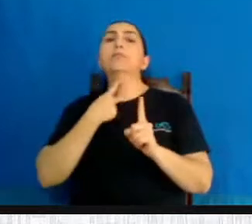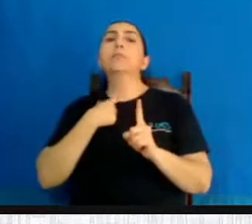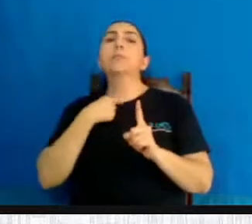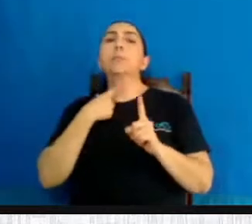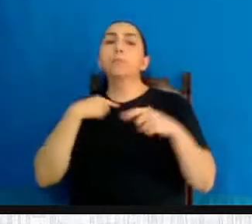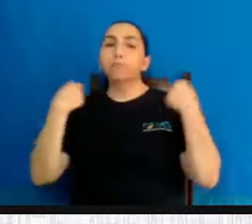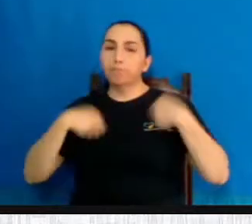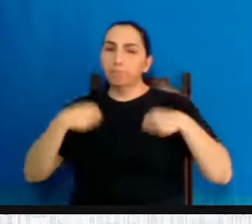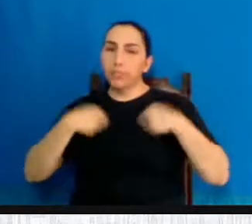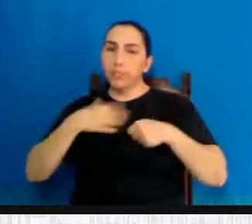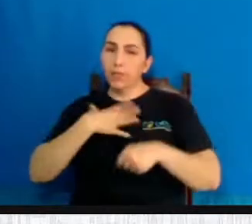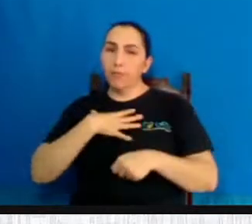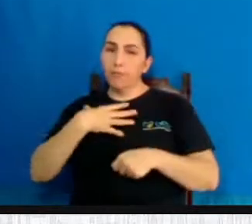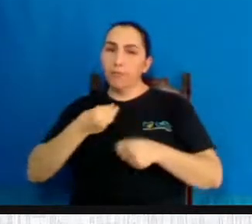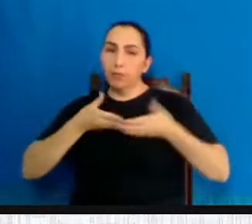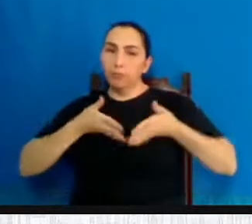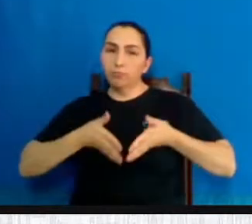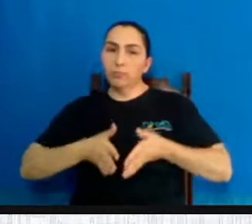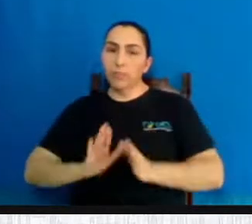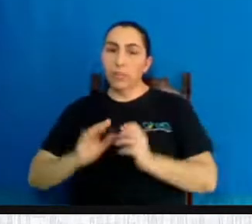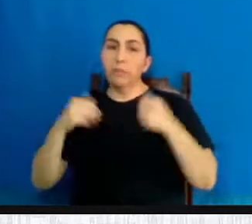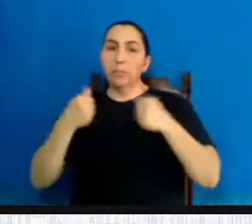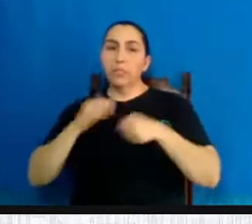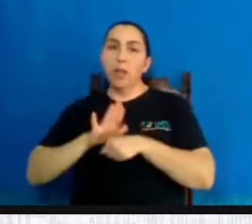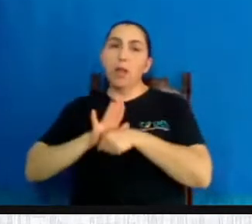e precisam do nosso apoio, vamos apoiar.